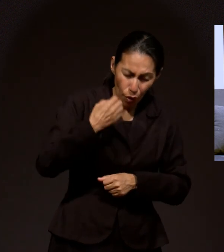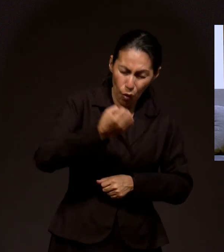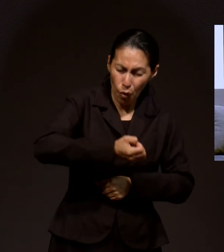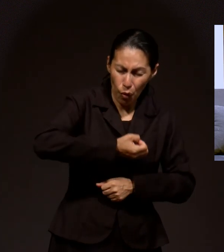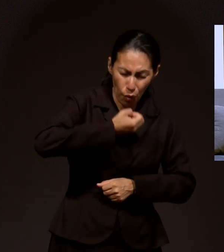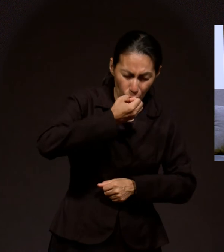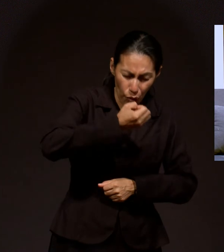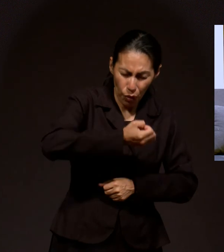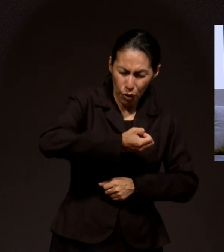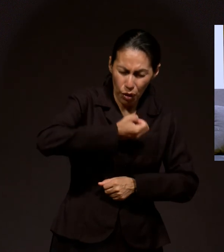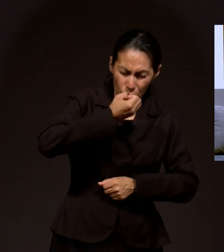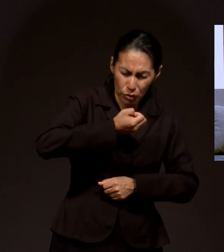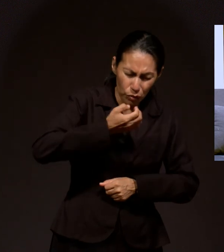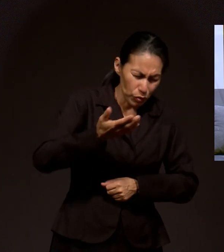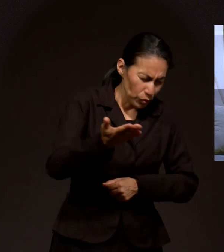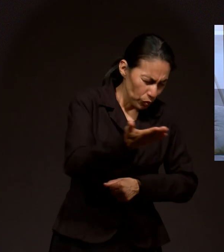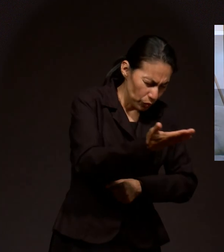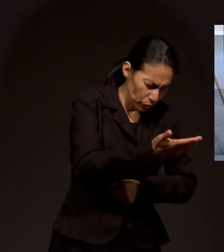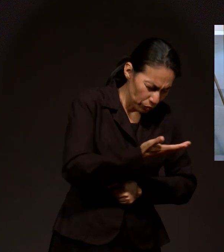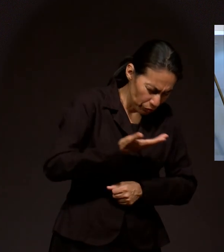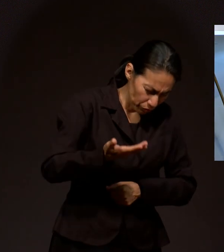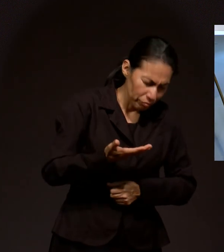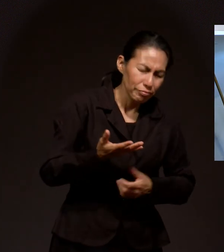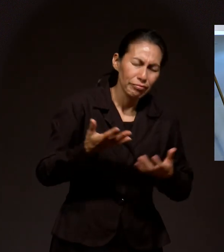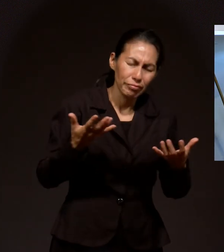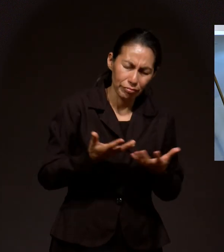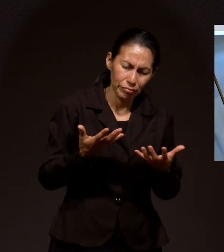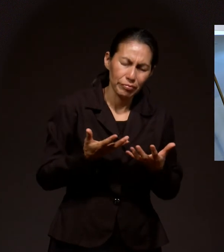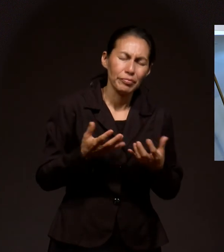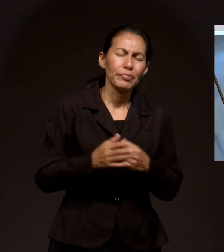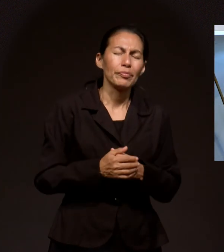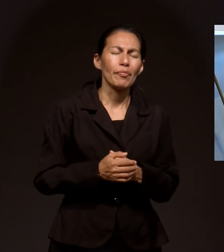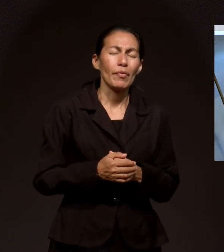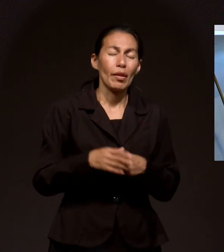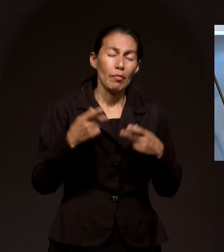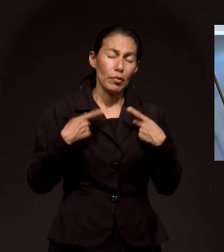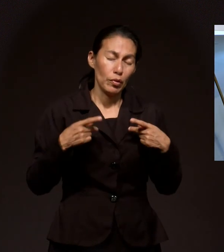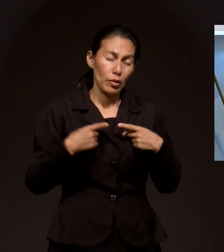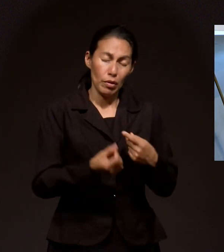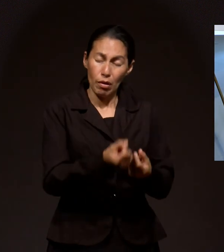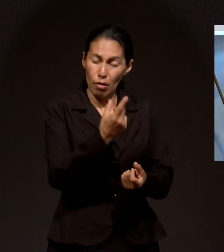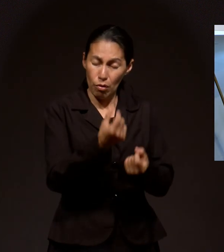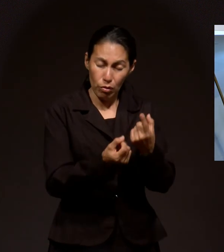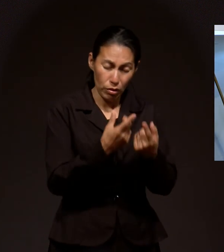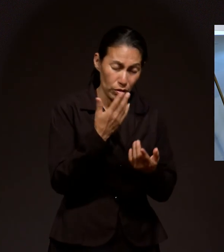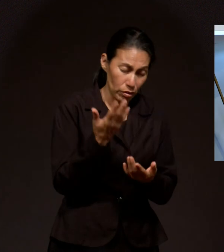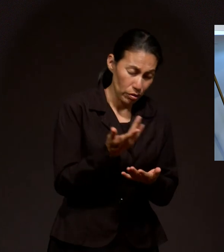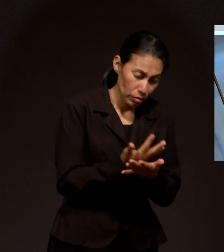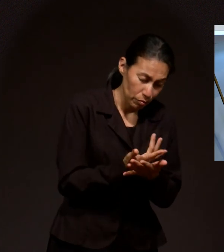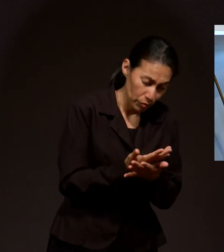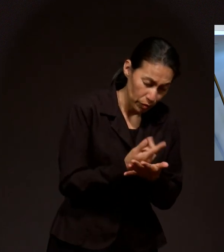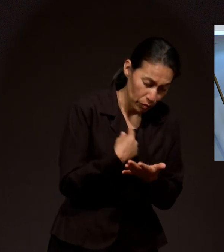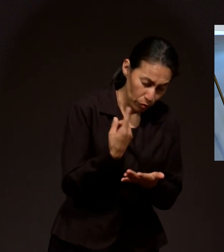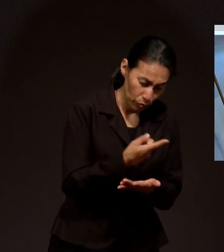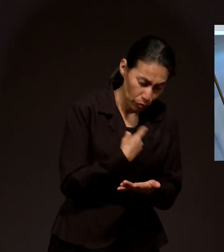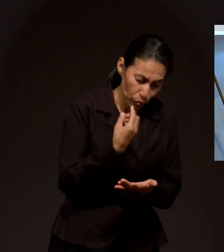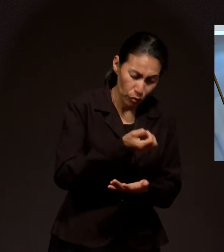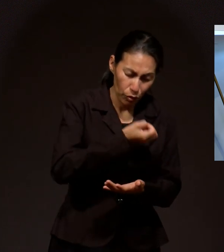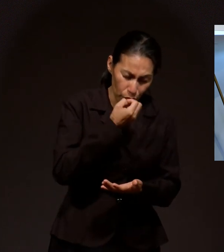la oración Sea de beneficio Para nosotros Los que oramos Y para los que Están esperando Que oremos Por ellos